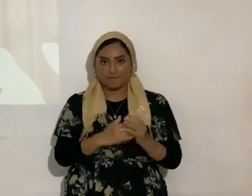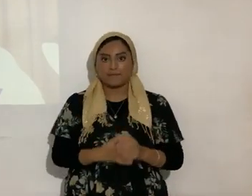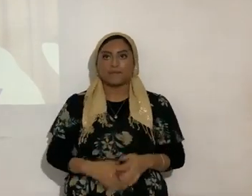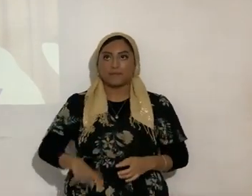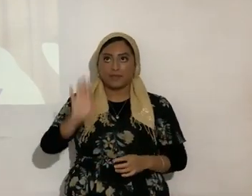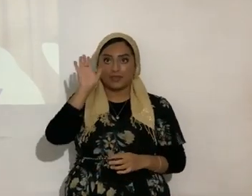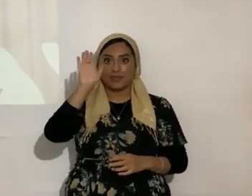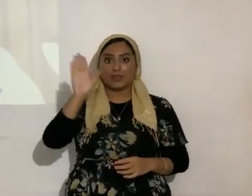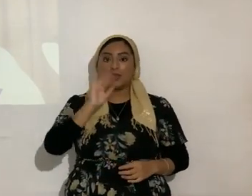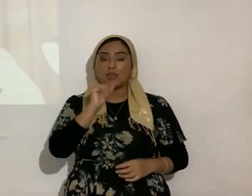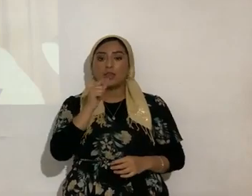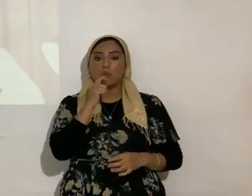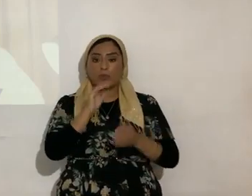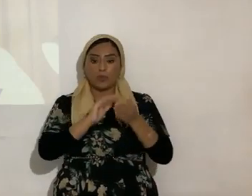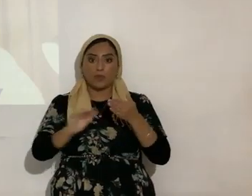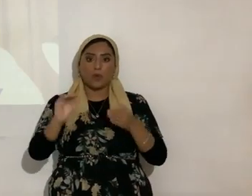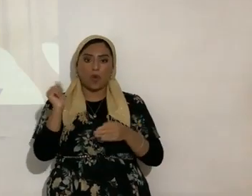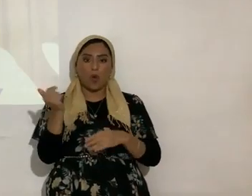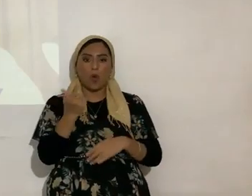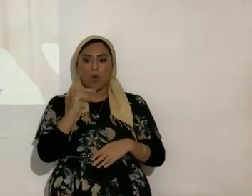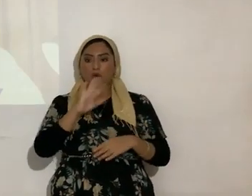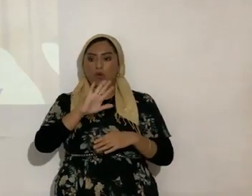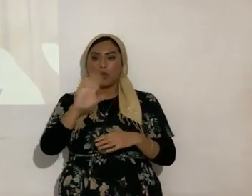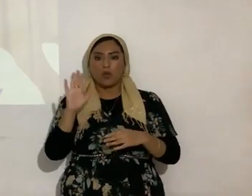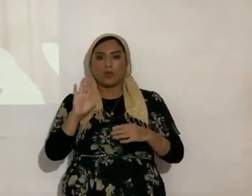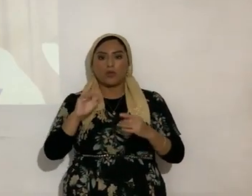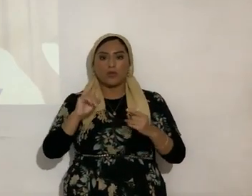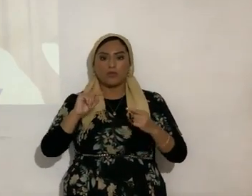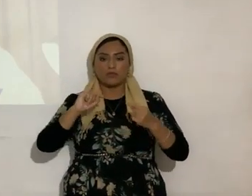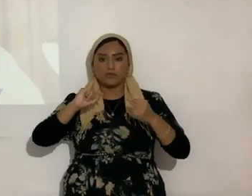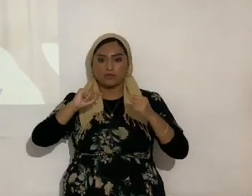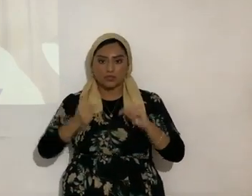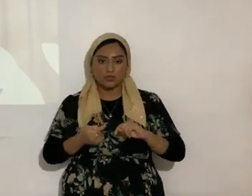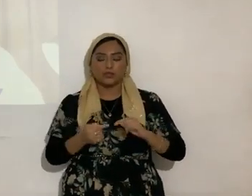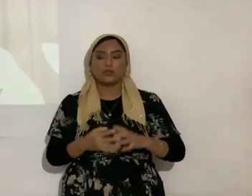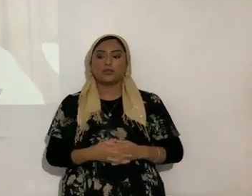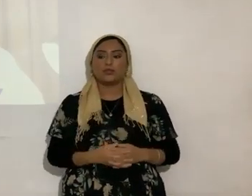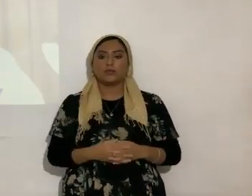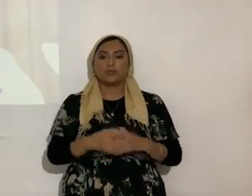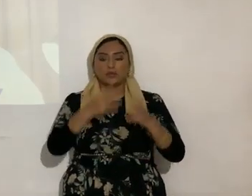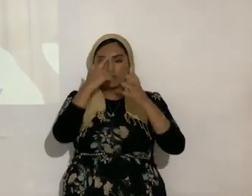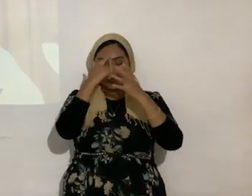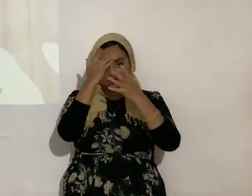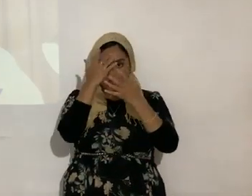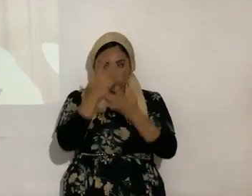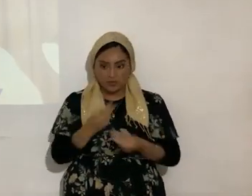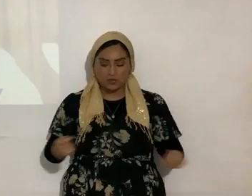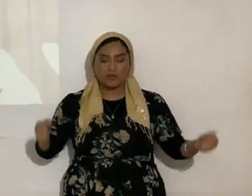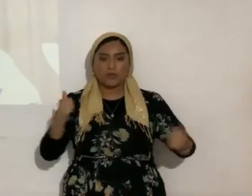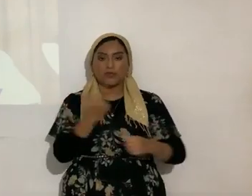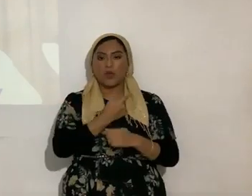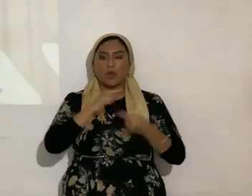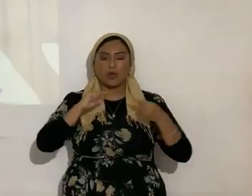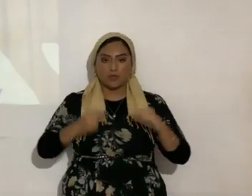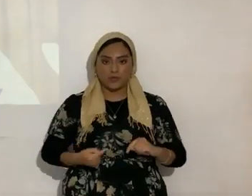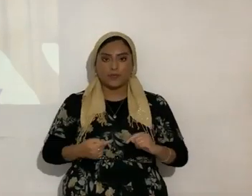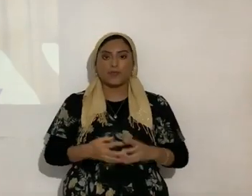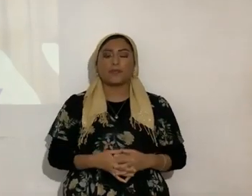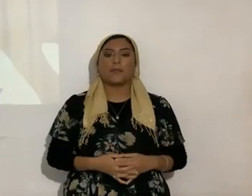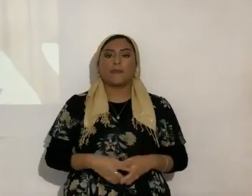Él es quien perdona todas tus iniquidades, o pecados, el que sana todas sus dolencias. Entonces, Él es nuestro